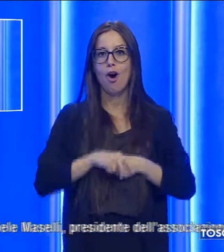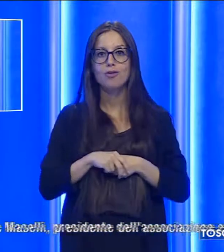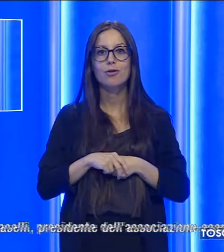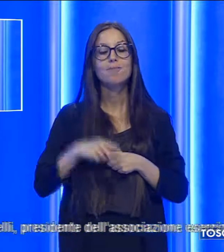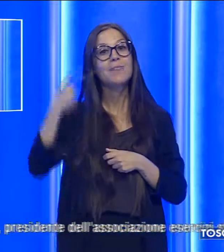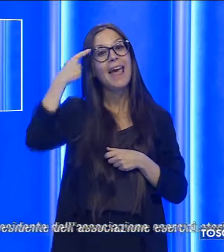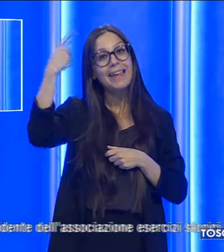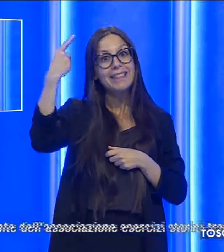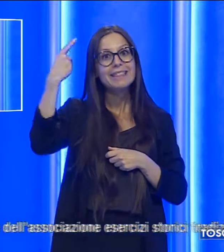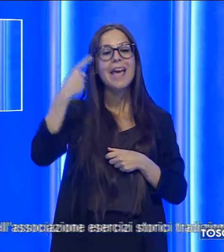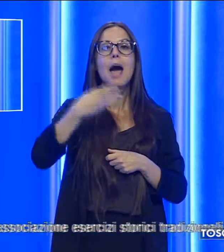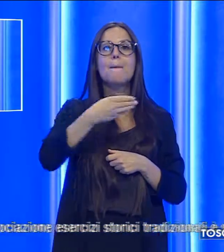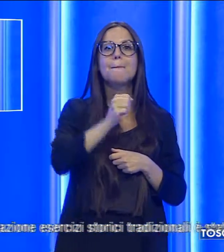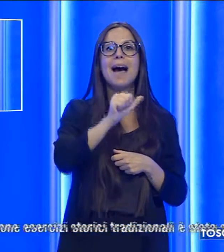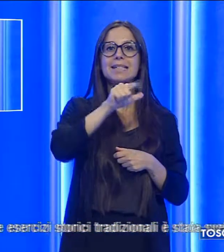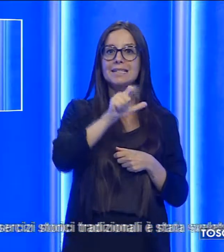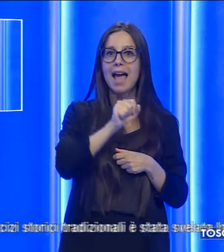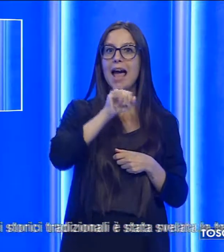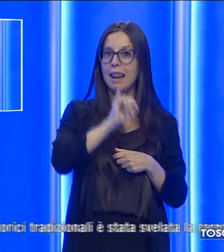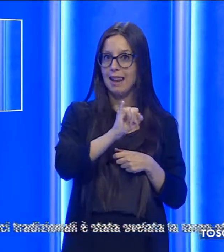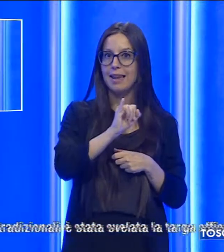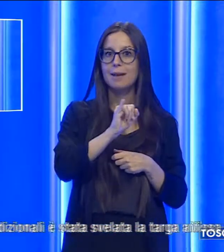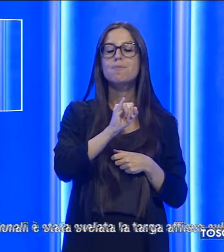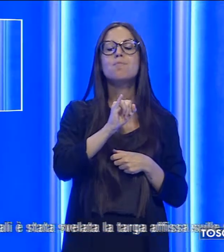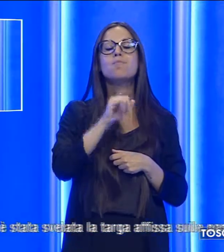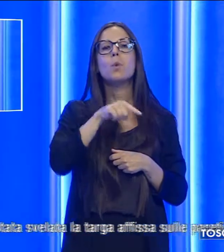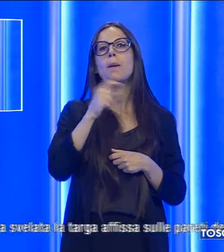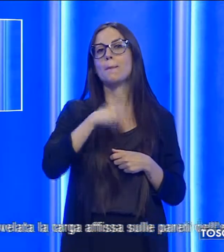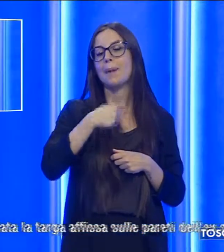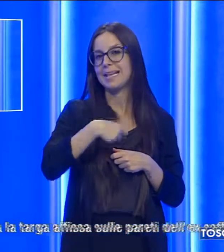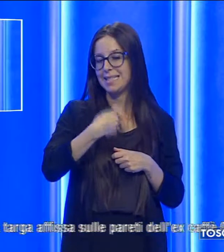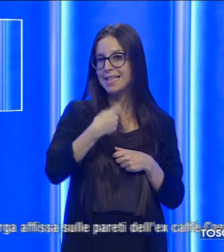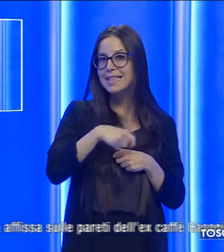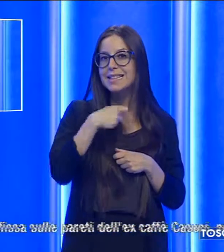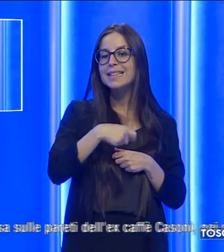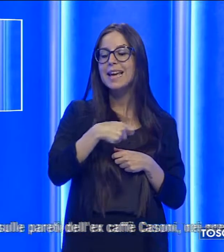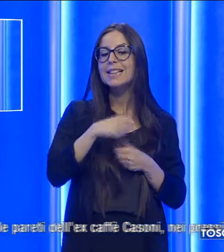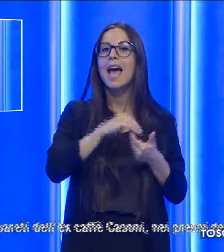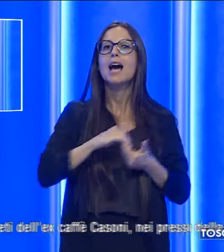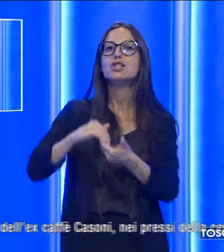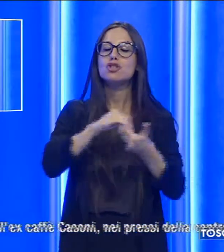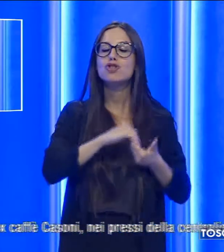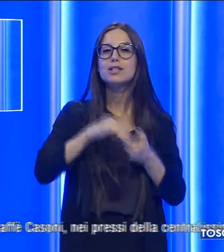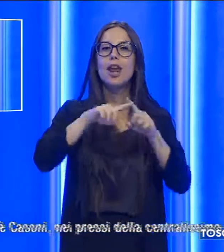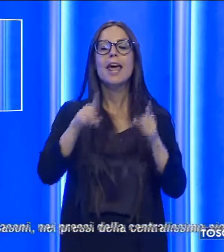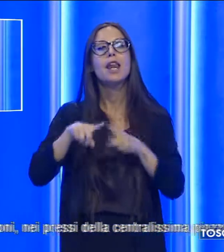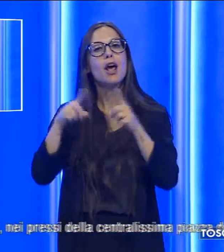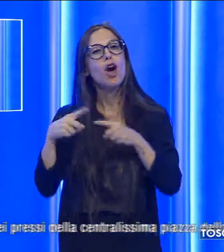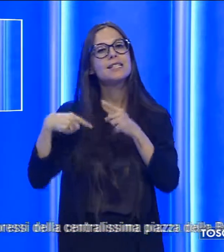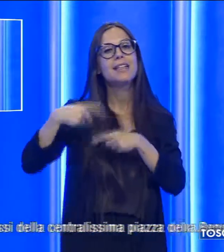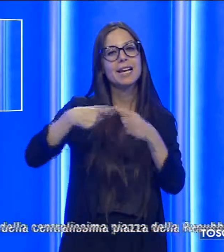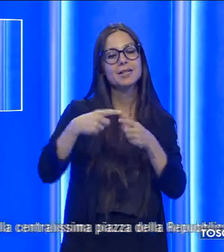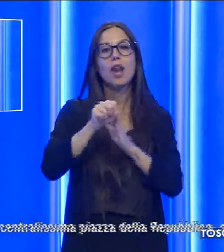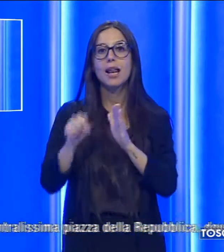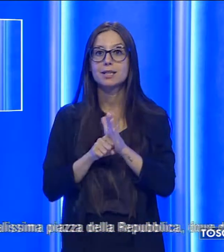Gabriele Maselli, presidente dell'Associazione Esercizi Storici Tradizionali è stata svelata